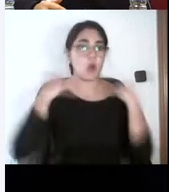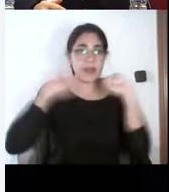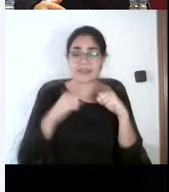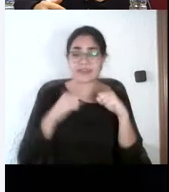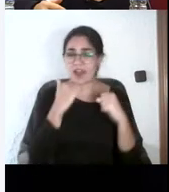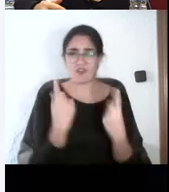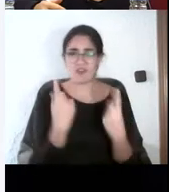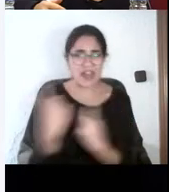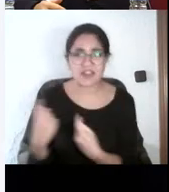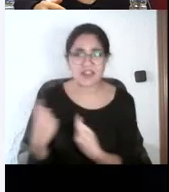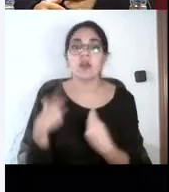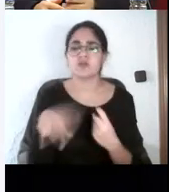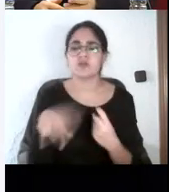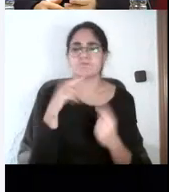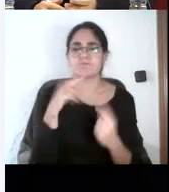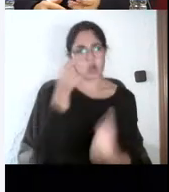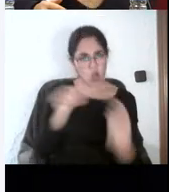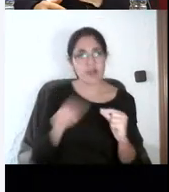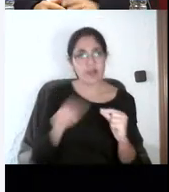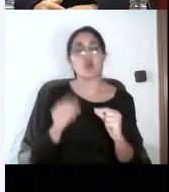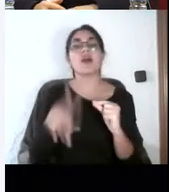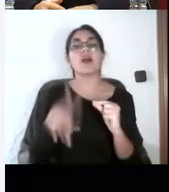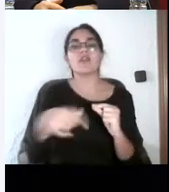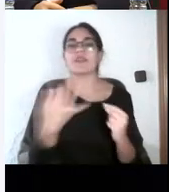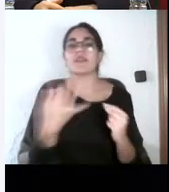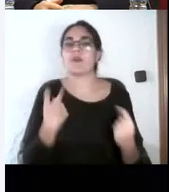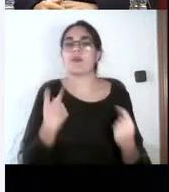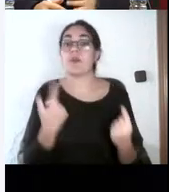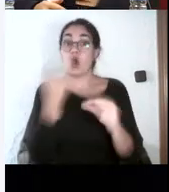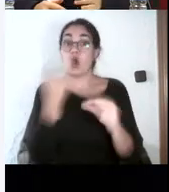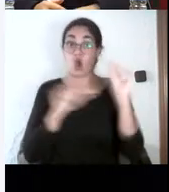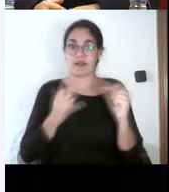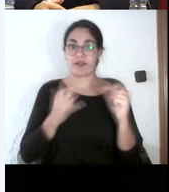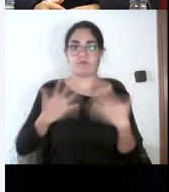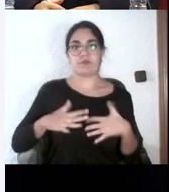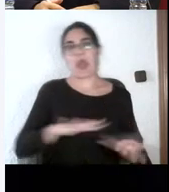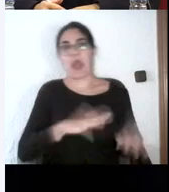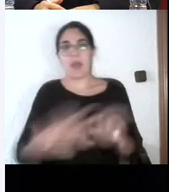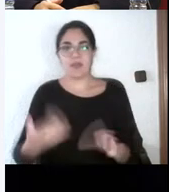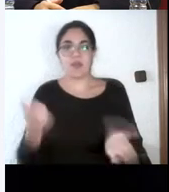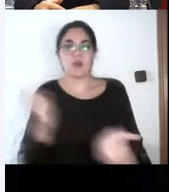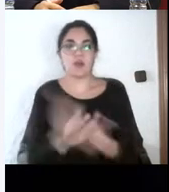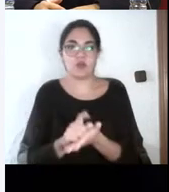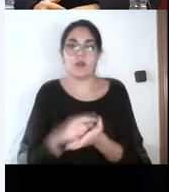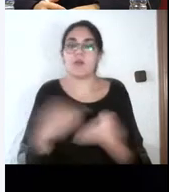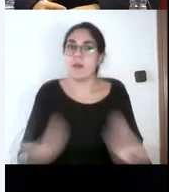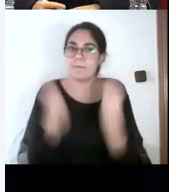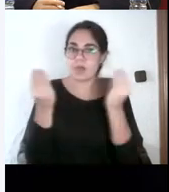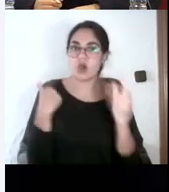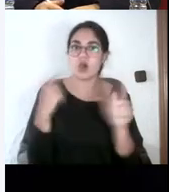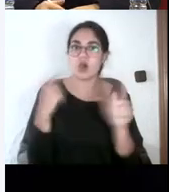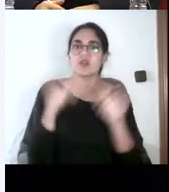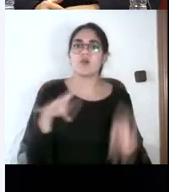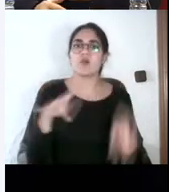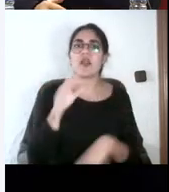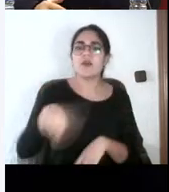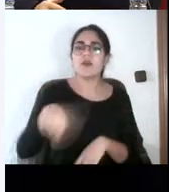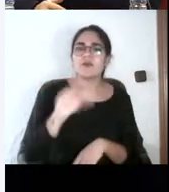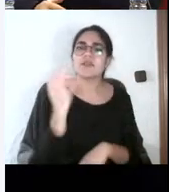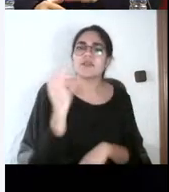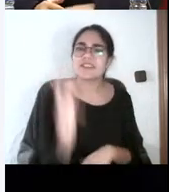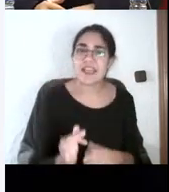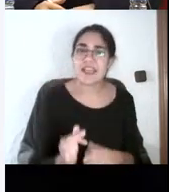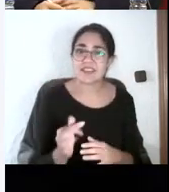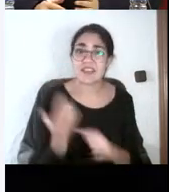momento, pero que puede incorporar posteriormente. Si preguntamos cuántos de los test se les devuelven a los alumnos para que vean las soluciones, puedo tener